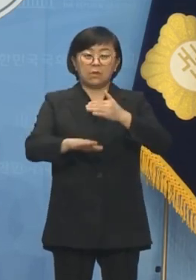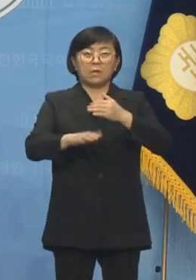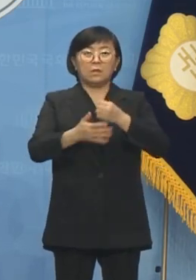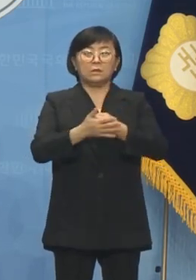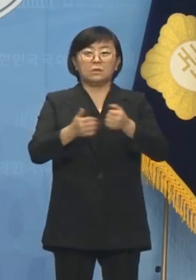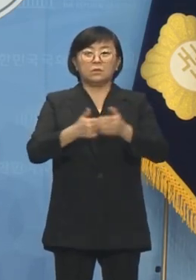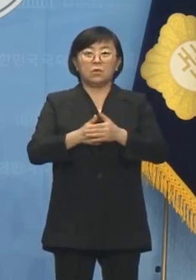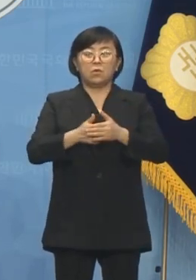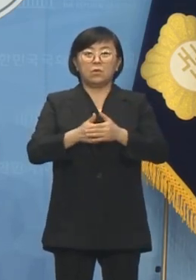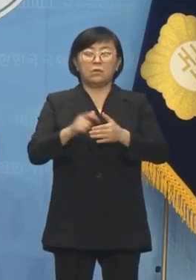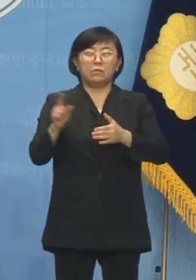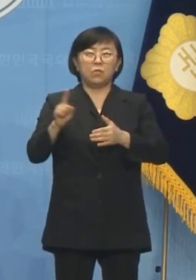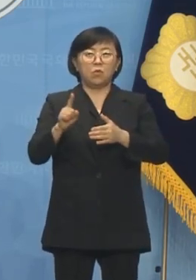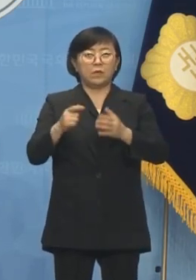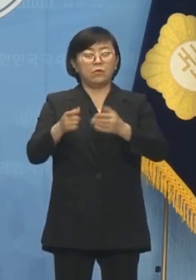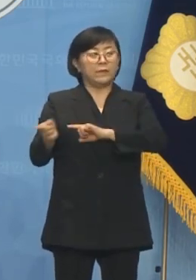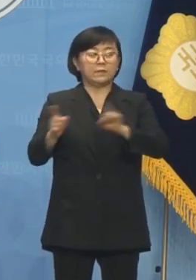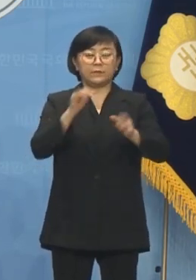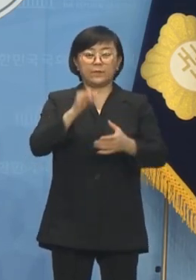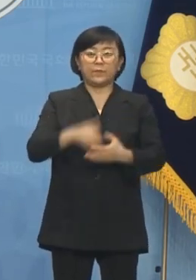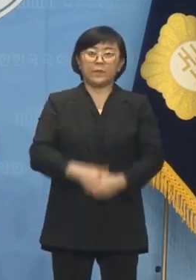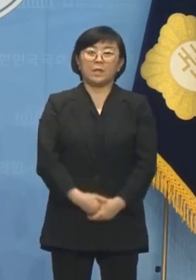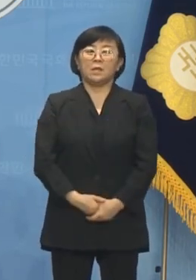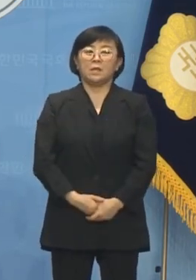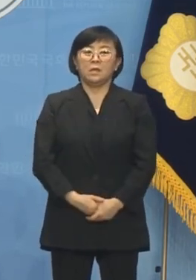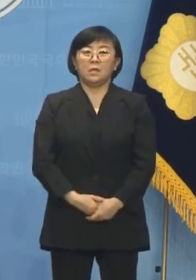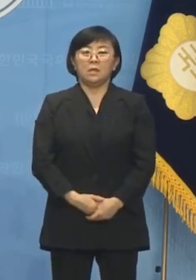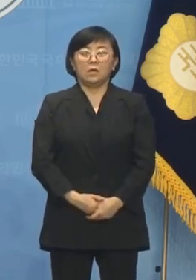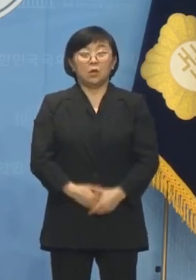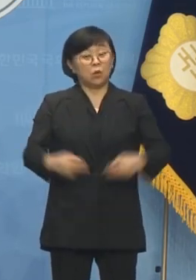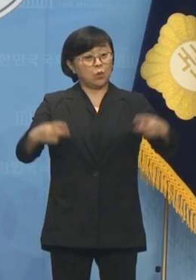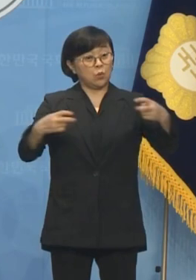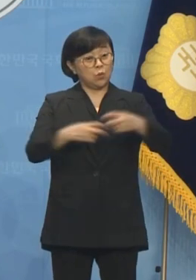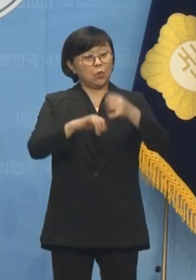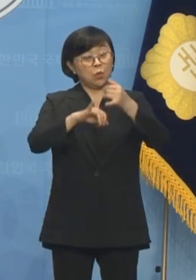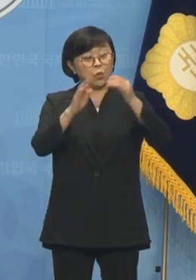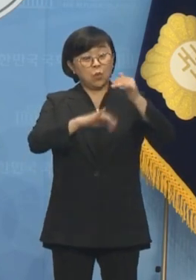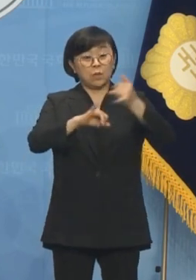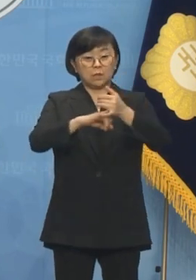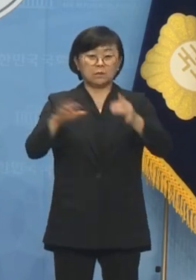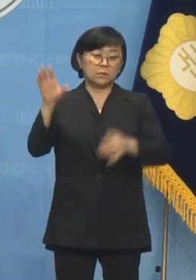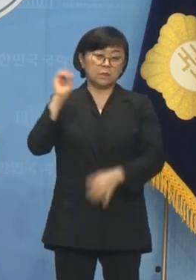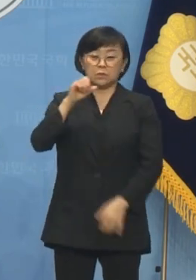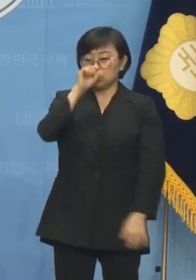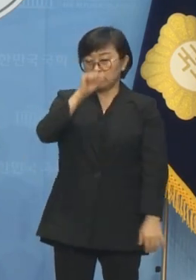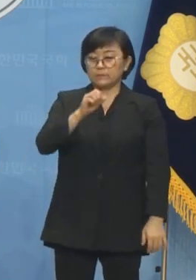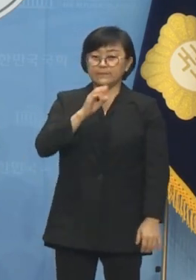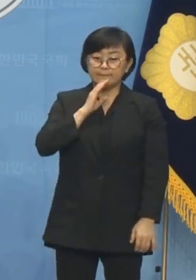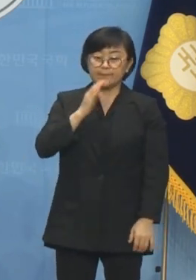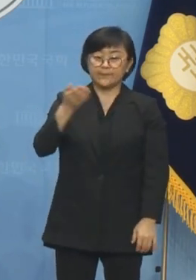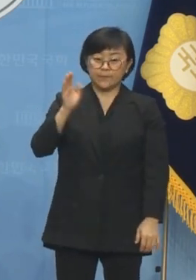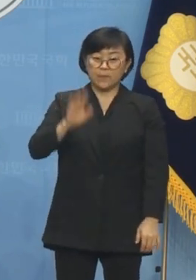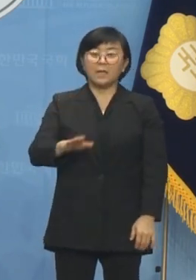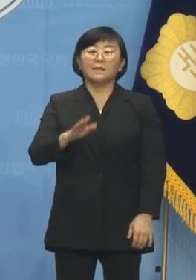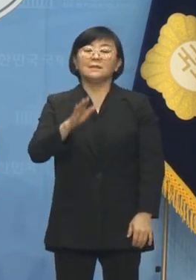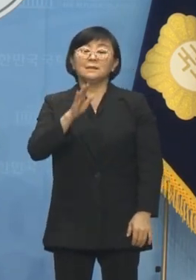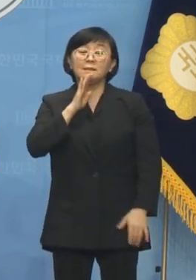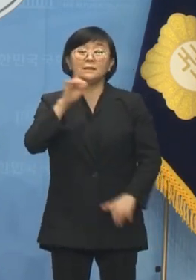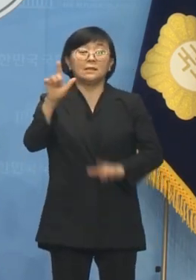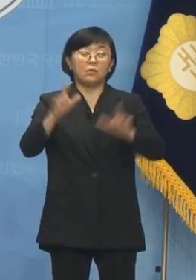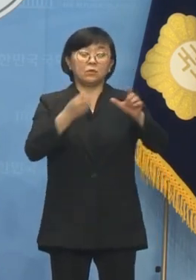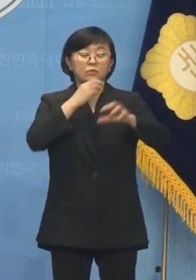세컨드홈 활성화 등입니다. 겉보기엔 교통공약이고 듣기에는 좋아 보이나 실체는